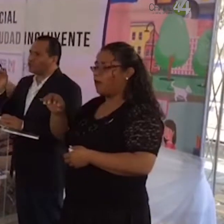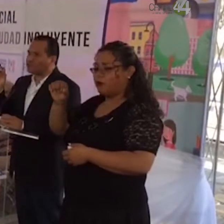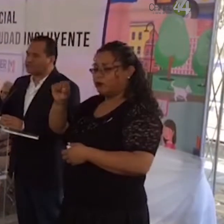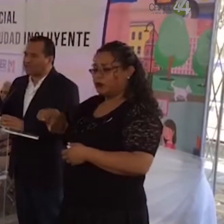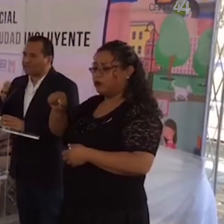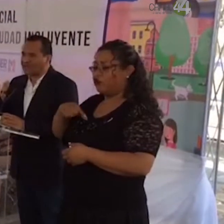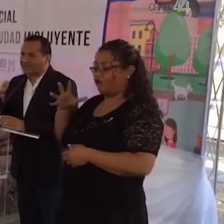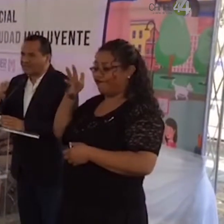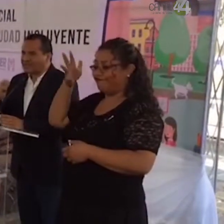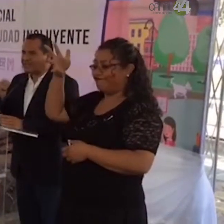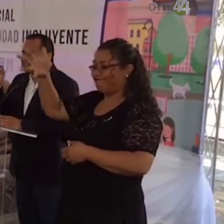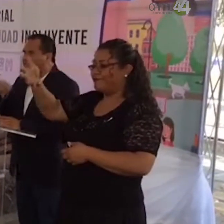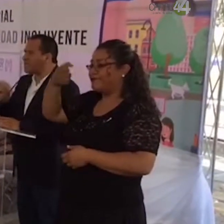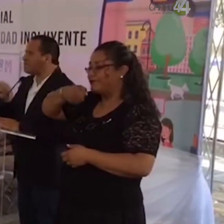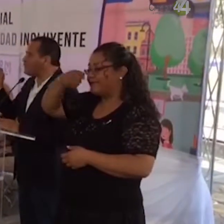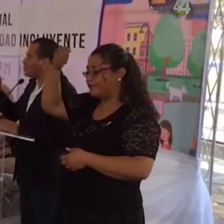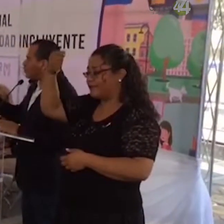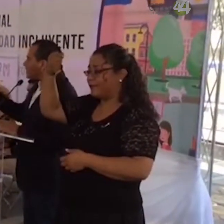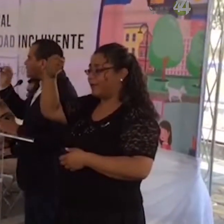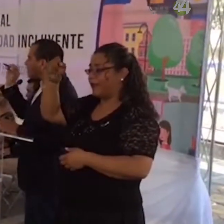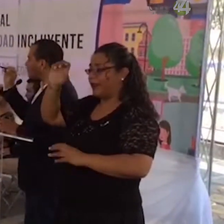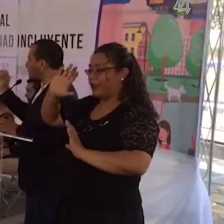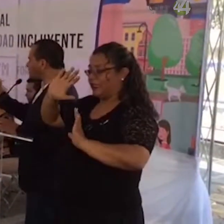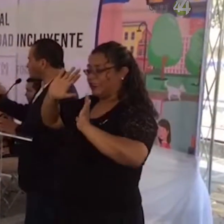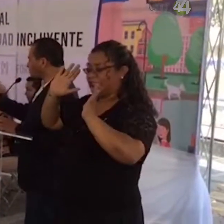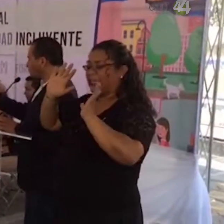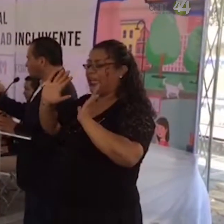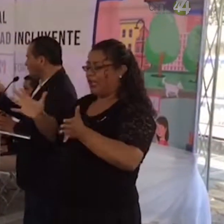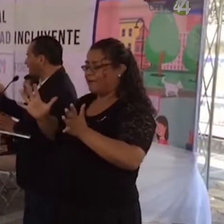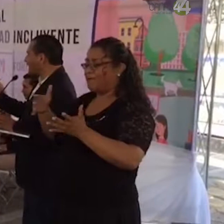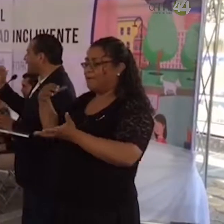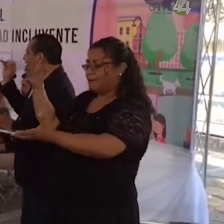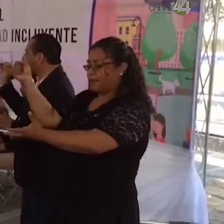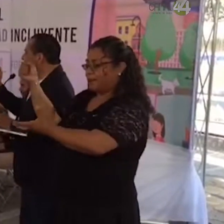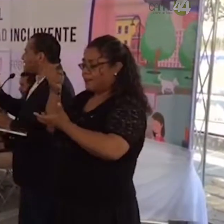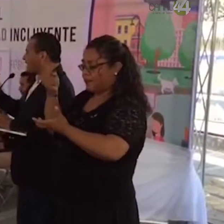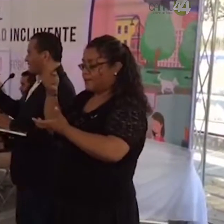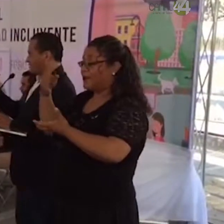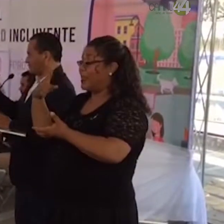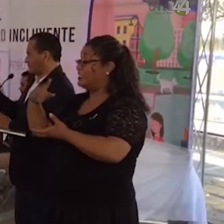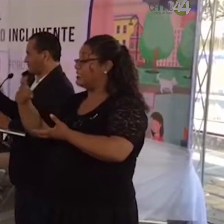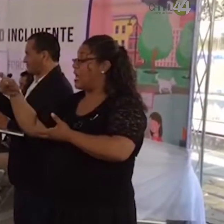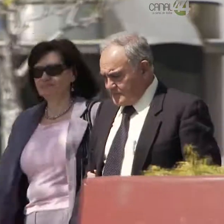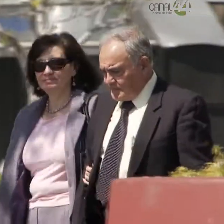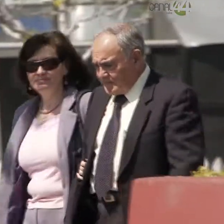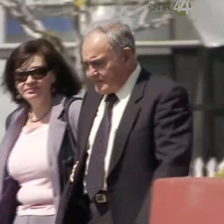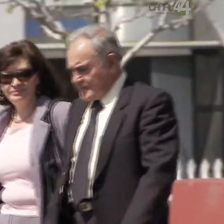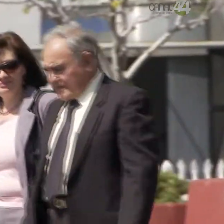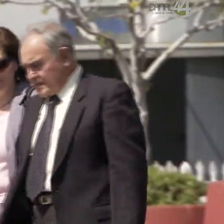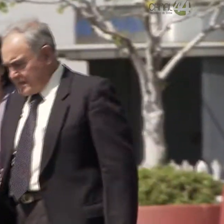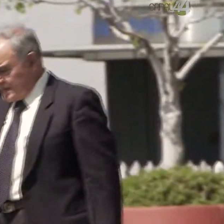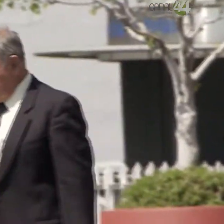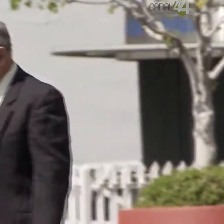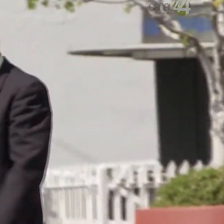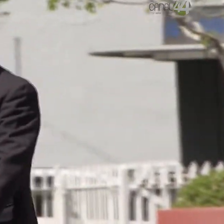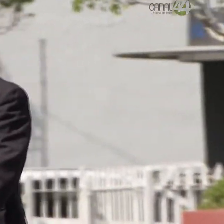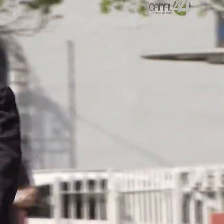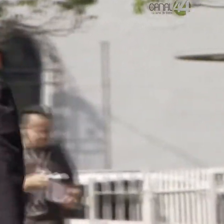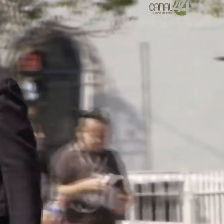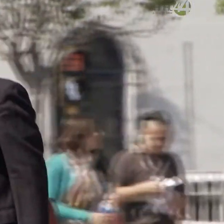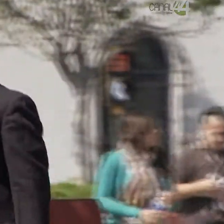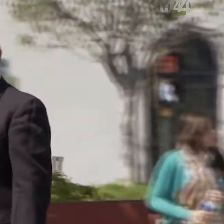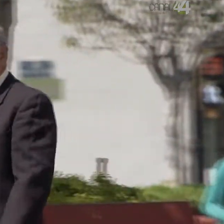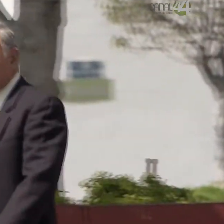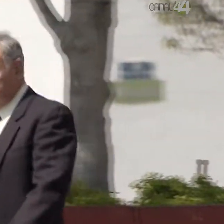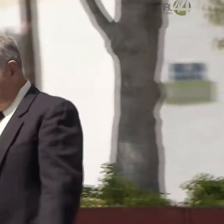El candidato a la alcaldía de la capital de Jalisco, Eduardo Almaguer, propuso un fideicomiso de 100 millones de pesos para temas de inclusión donde se vean